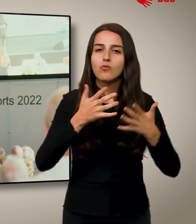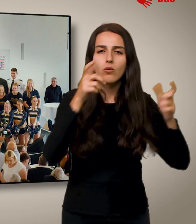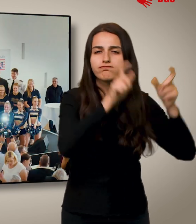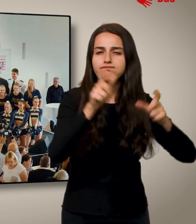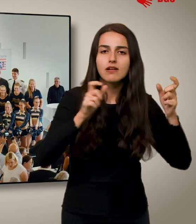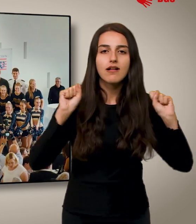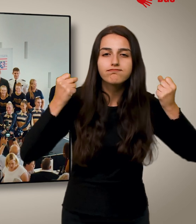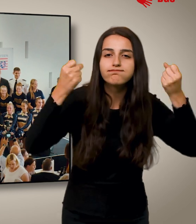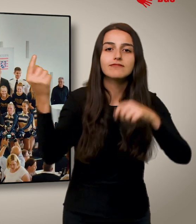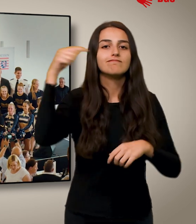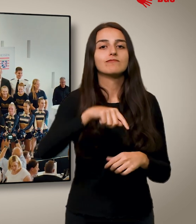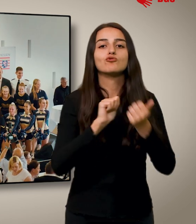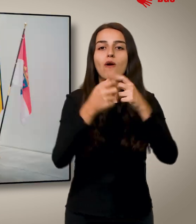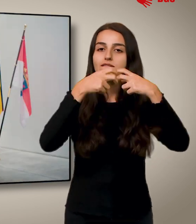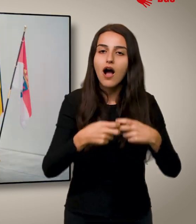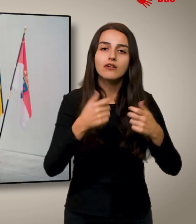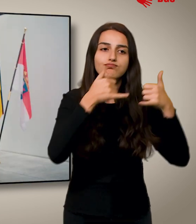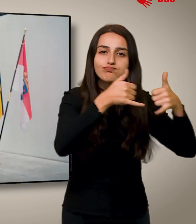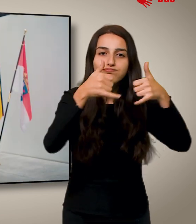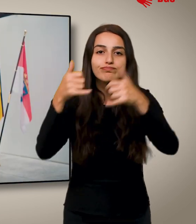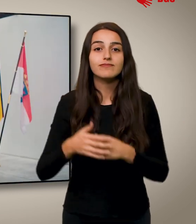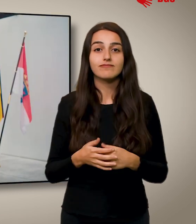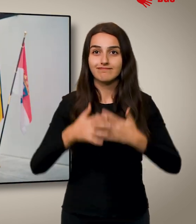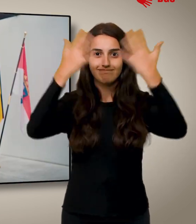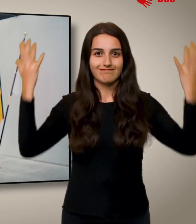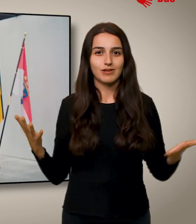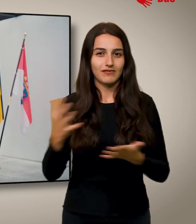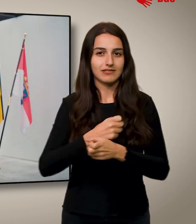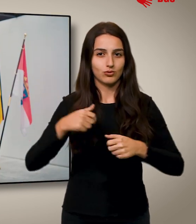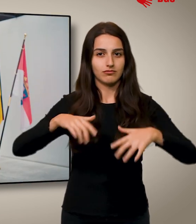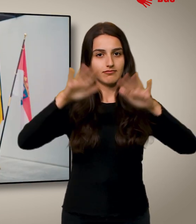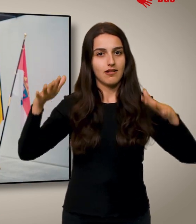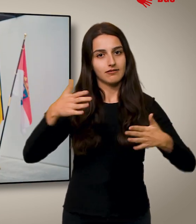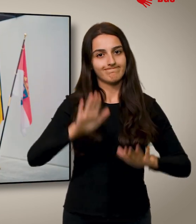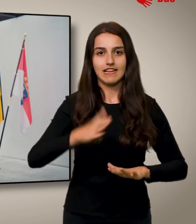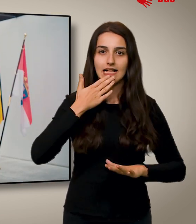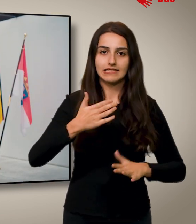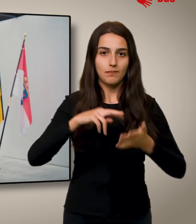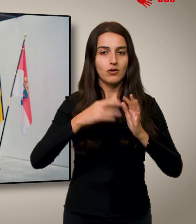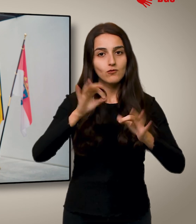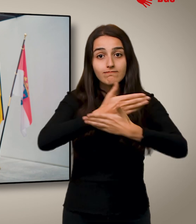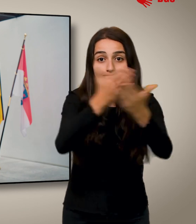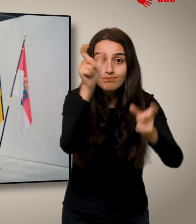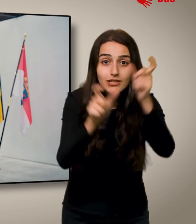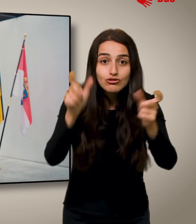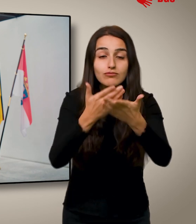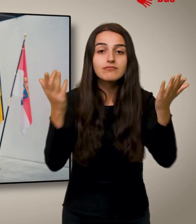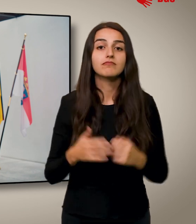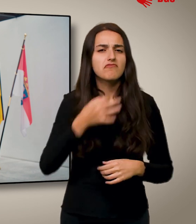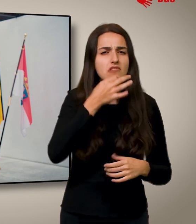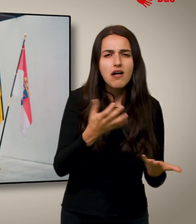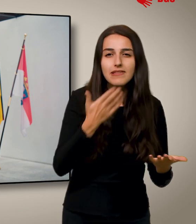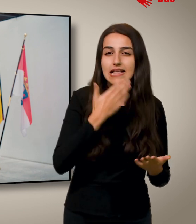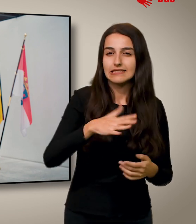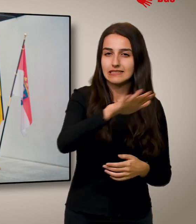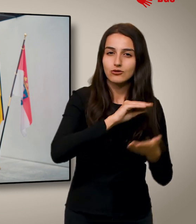großes Engagement in den Sportvereinen würdigt. Im höchsten Verfassungsorgan des Landes wird Politik für die Menschen gemacht. Wie viel Geld